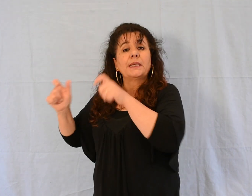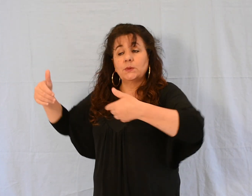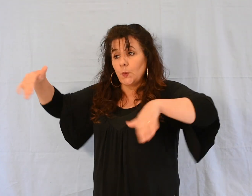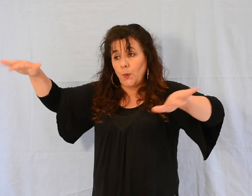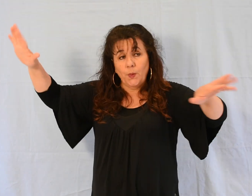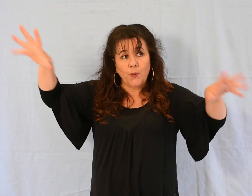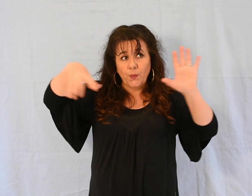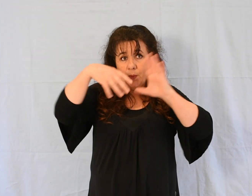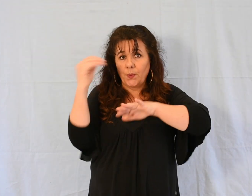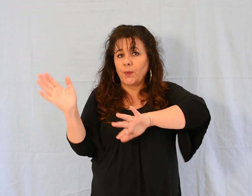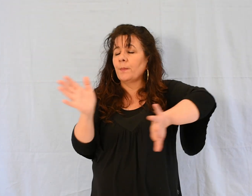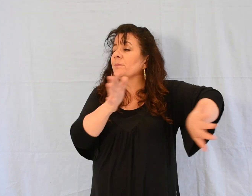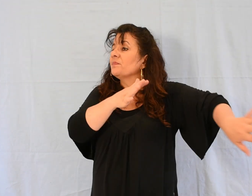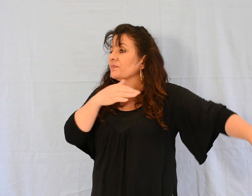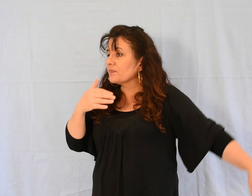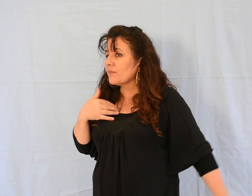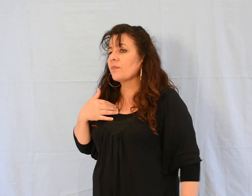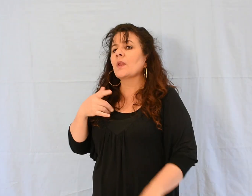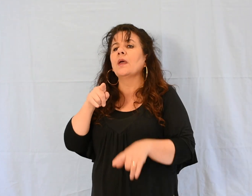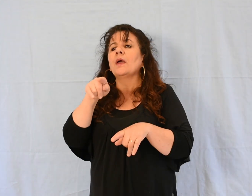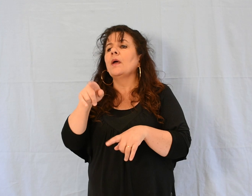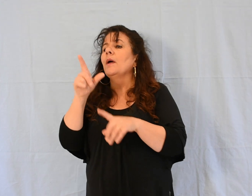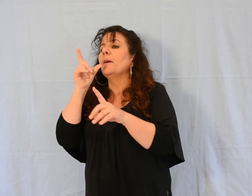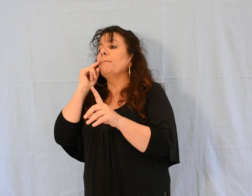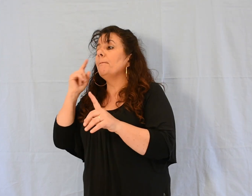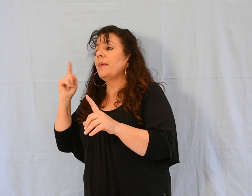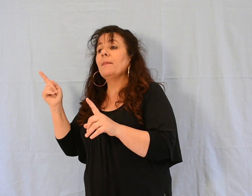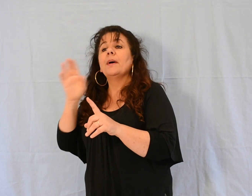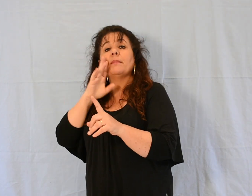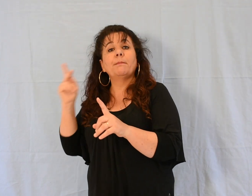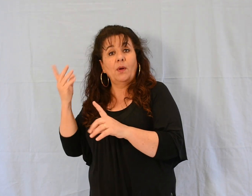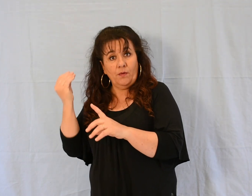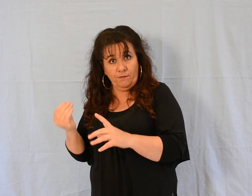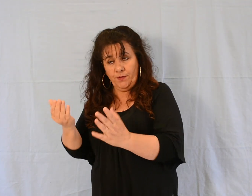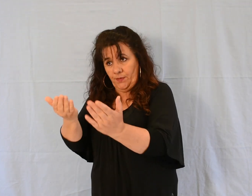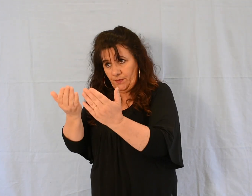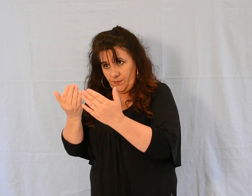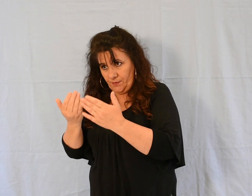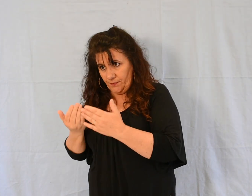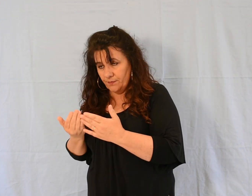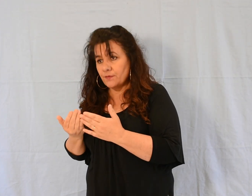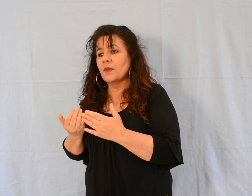prend avec lui le père et la mère de l'enfant et ceux qui étaient avec lui.